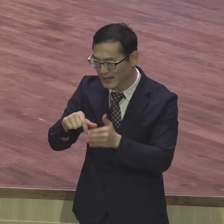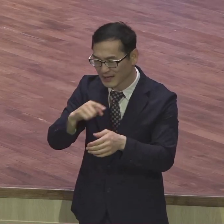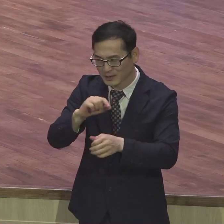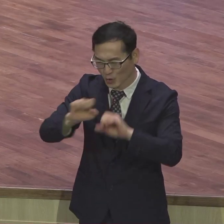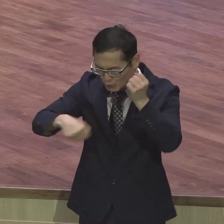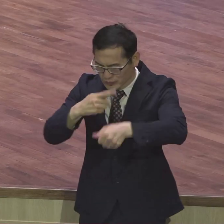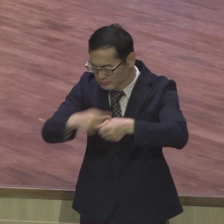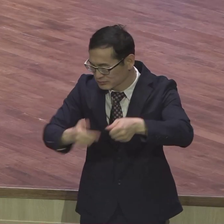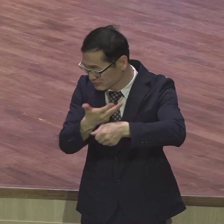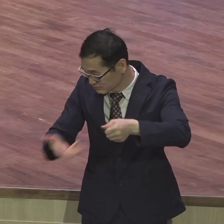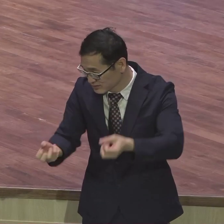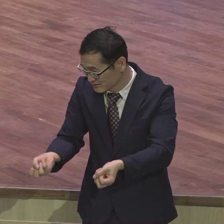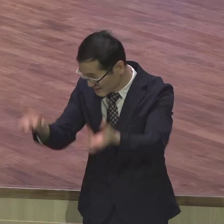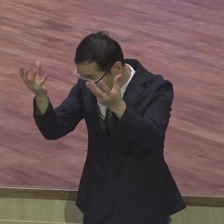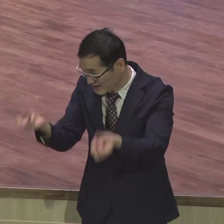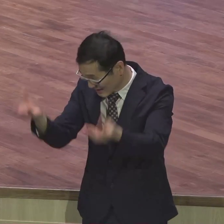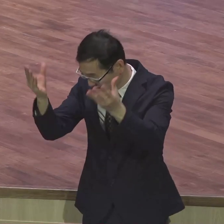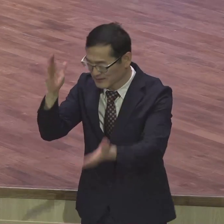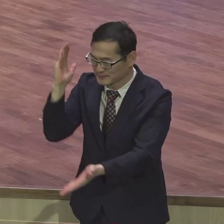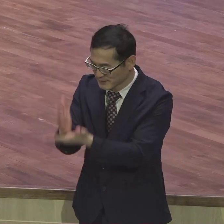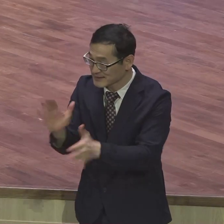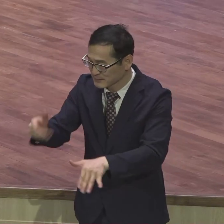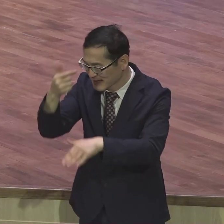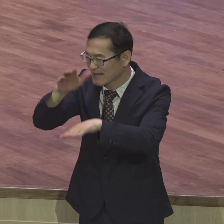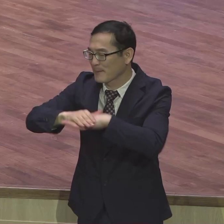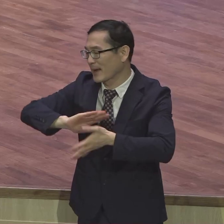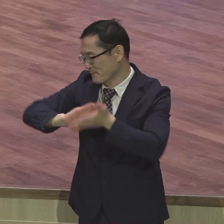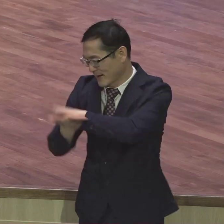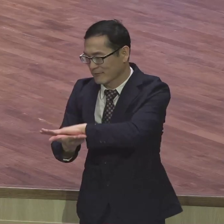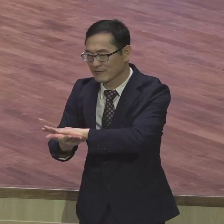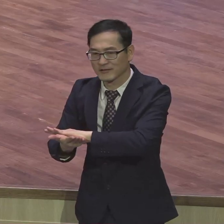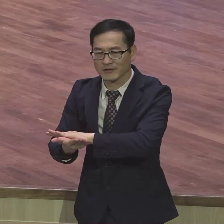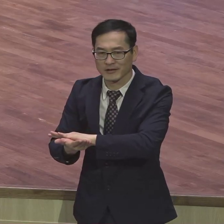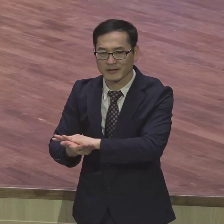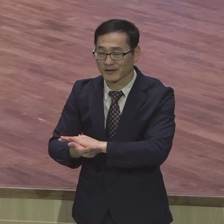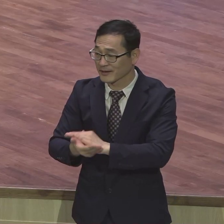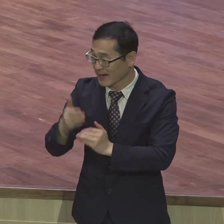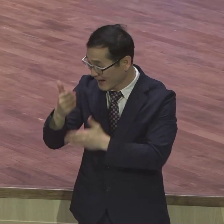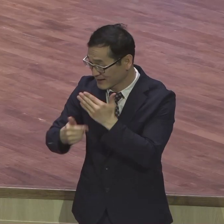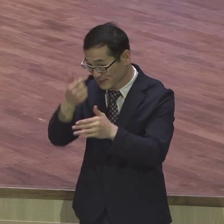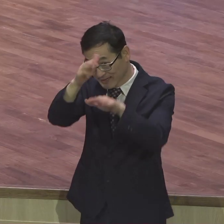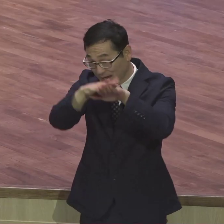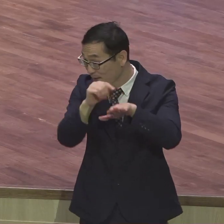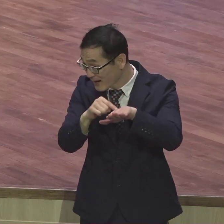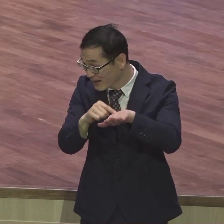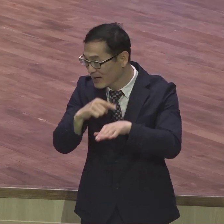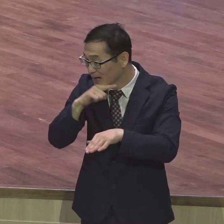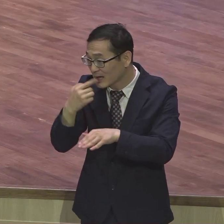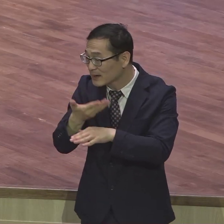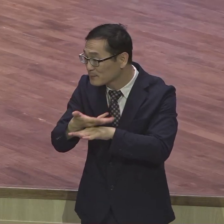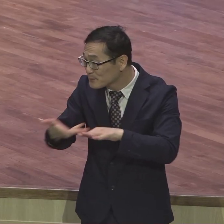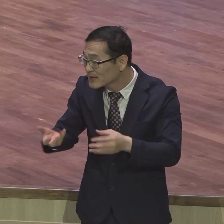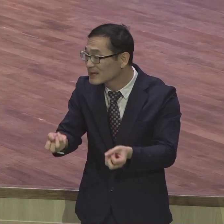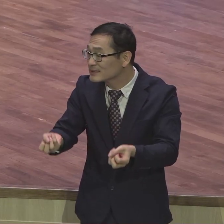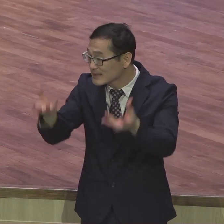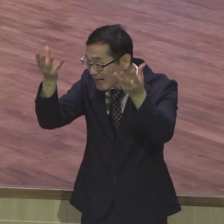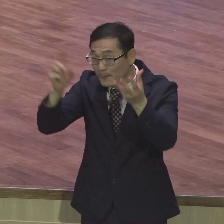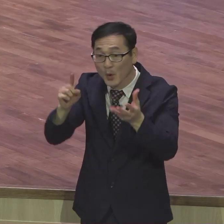예배가 그 제사가 이제는 예배로 바뀐 거예요 하나님께 예배하기 전에 그 예배는 피의 제사 피의 제사 그래서